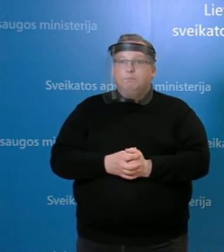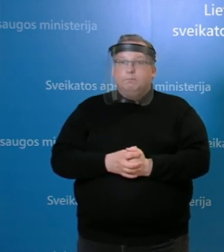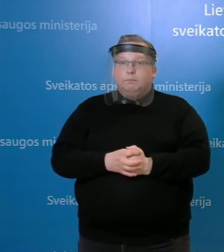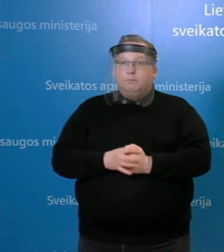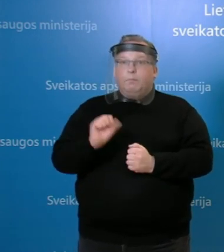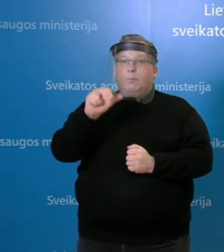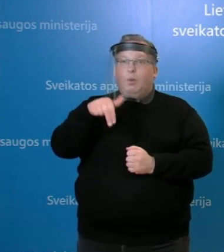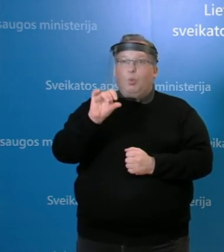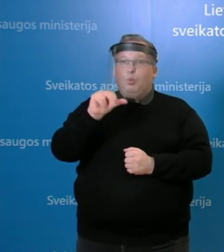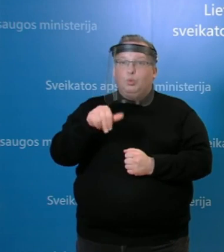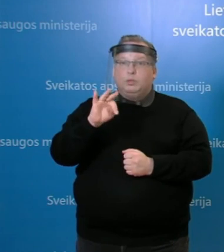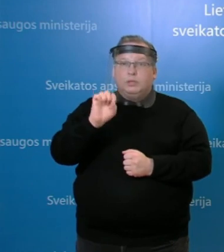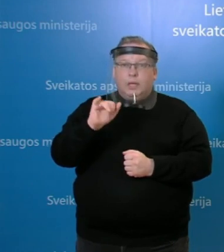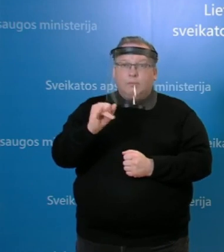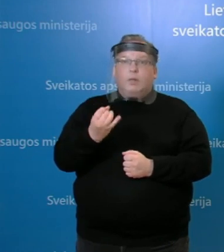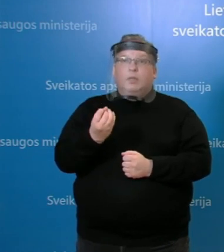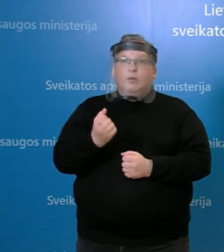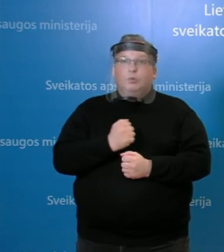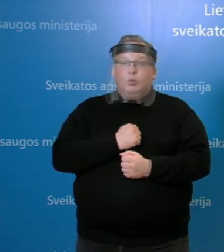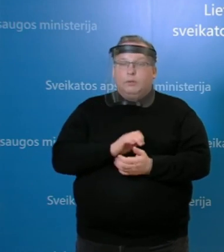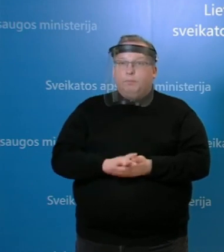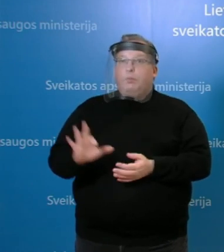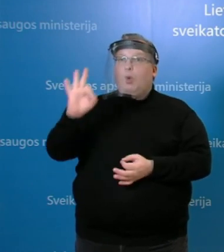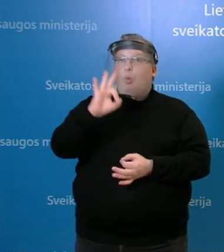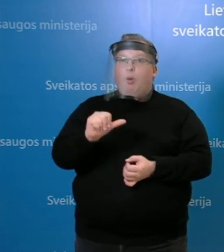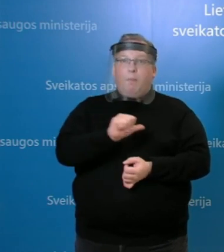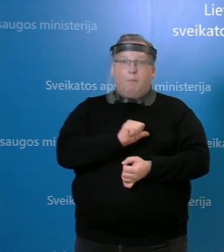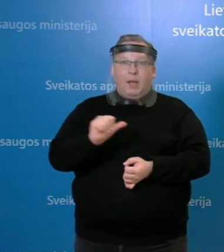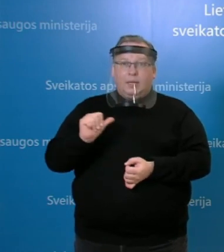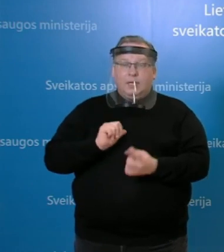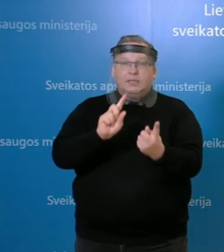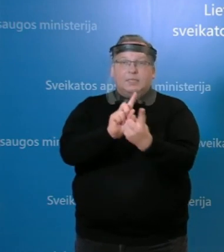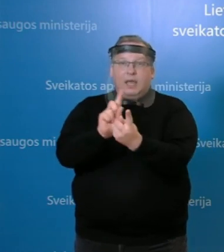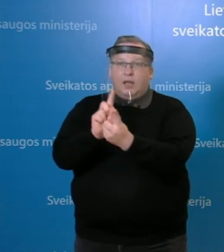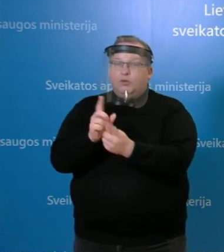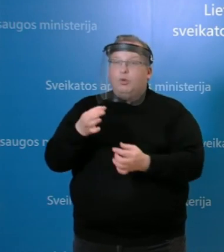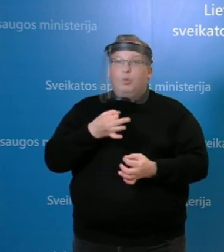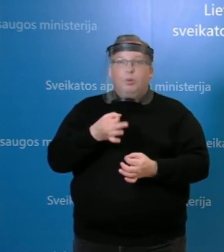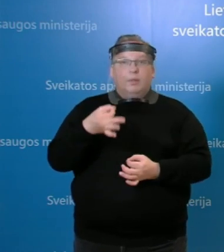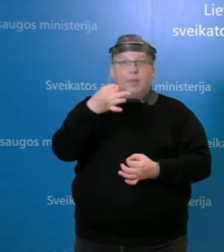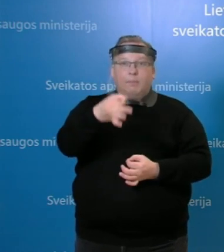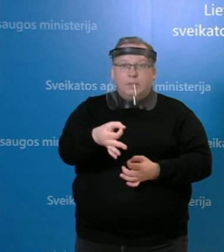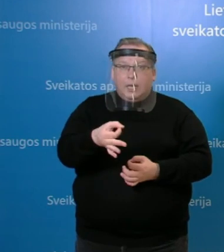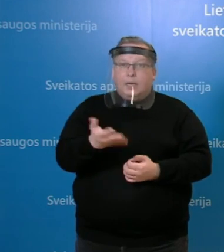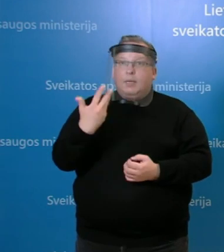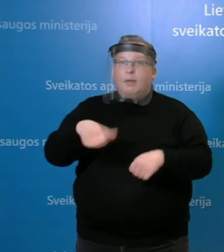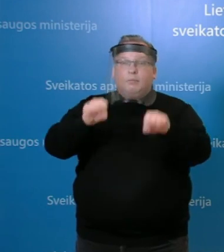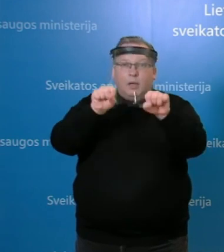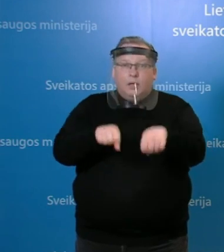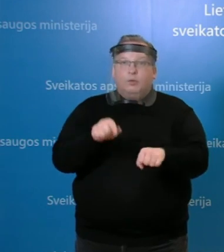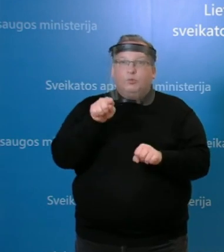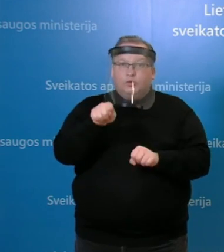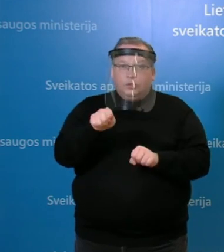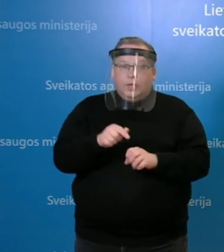Augustai, dar duomintu kas nors? Taip, dėl paties dar sąlyčio. Jūs nepaminėjot, kiek galėjo šita